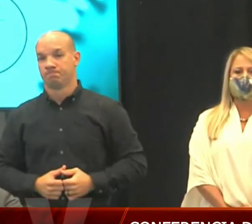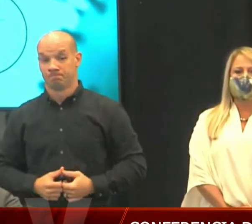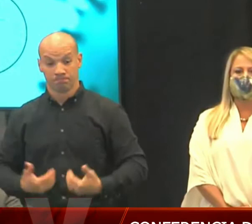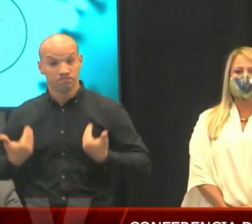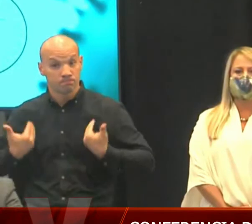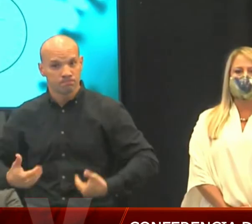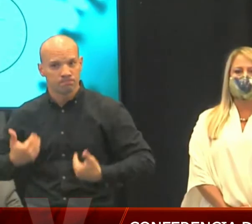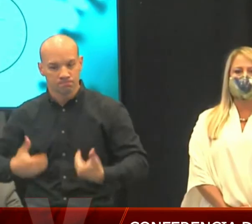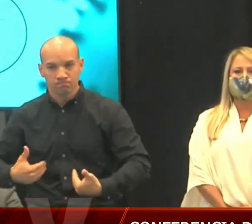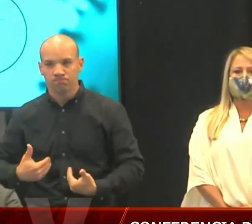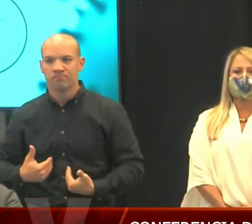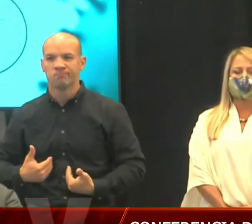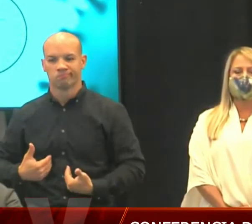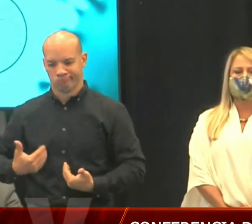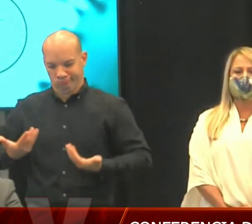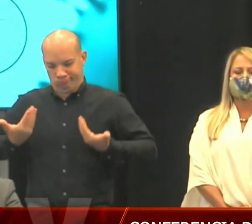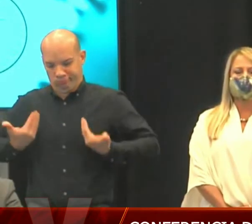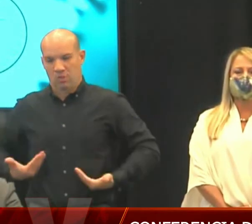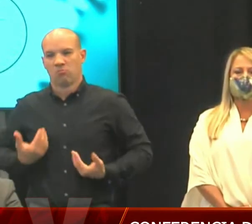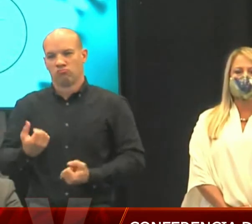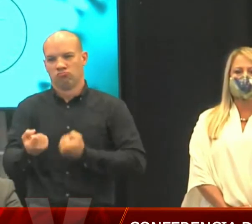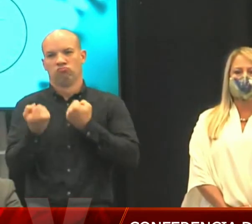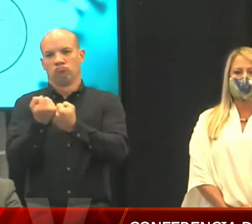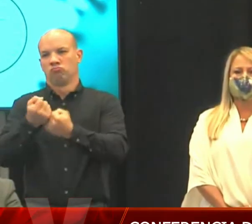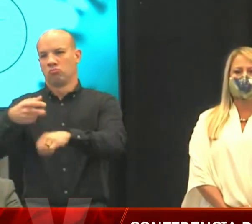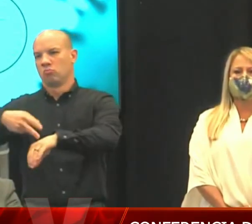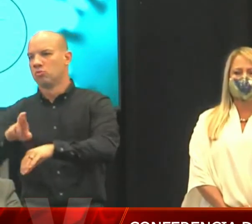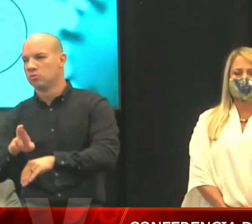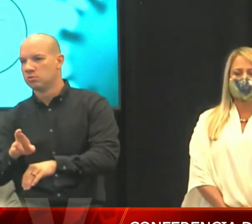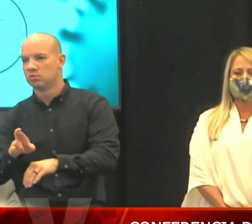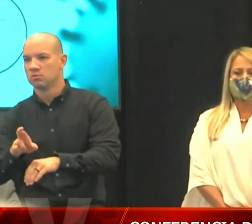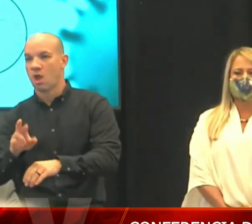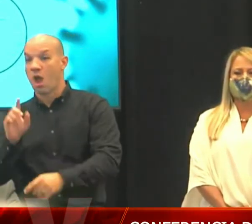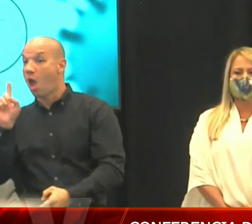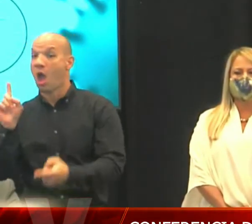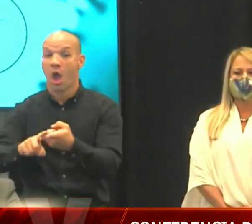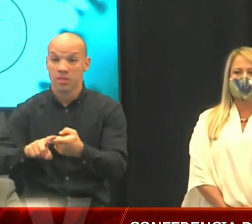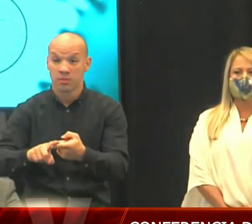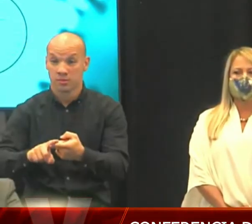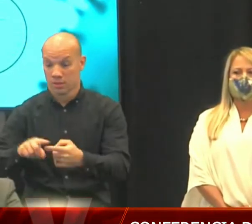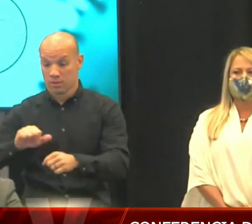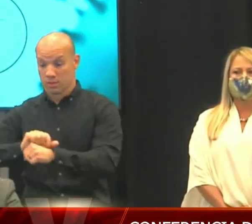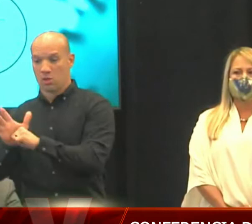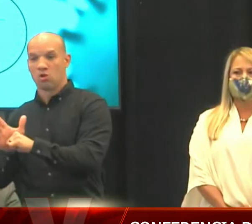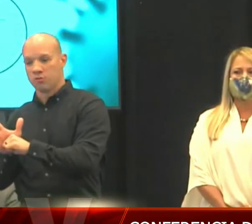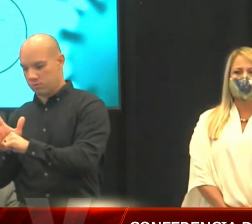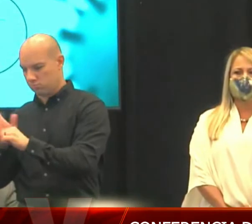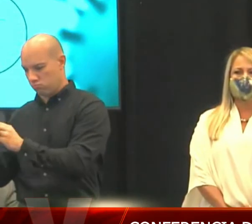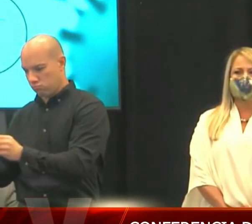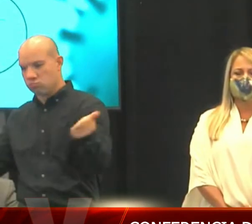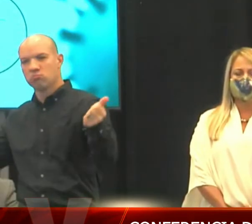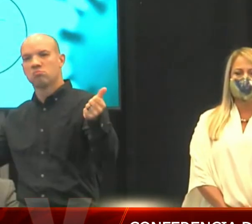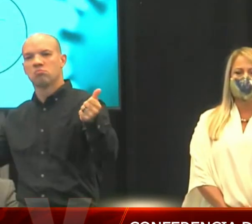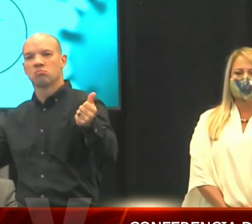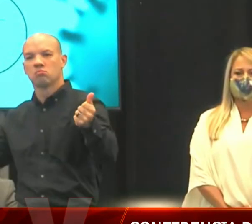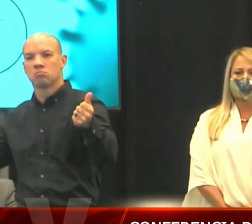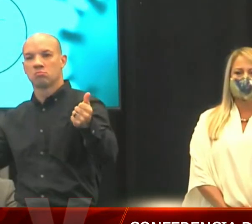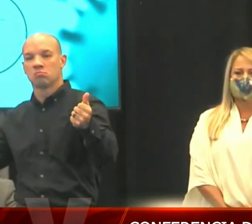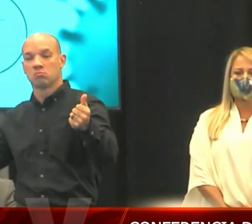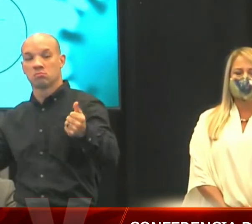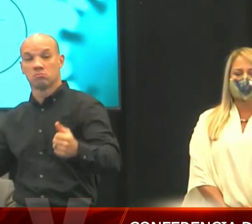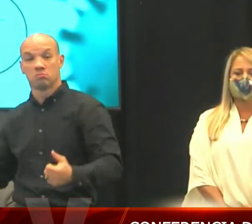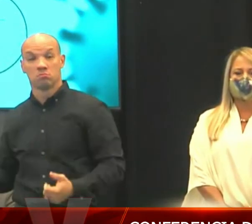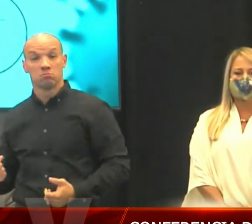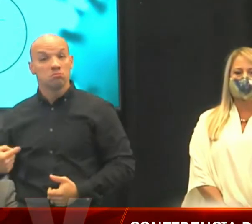Rico podrá contar conmigo hasta que tengamos una cura para el COVID-19. Además, podrá contar conmigo siempre y cuando sea